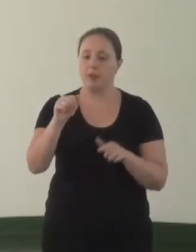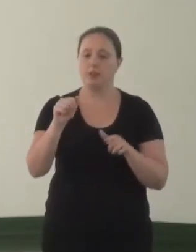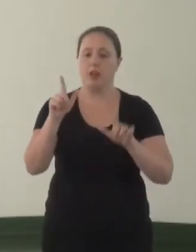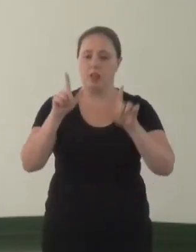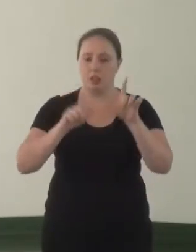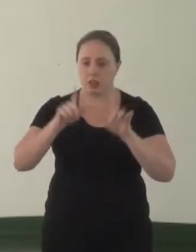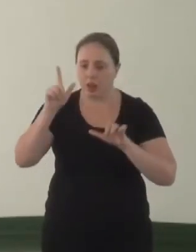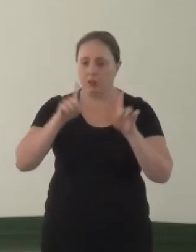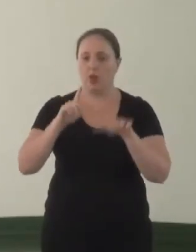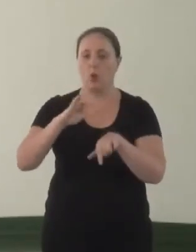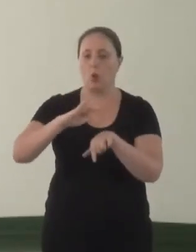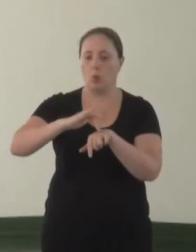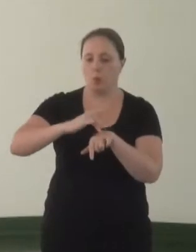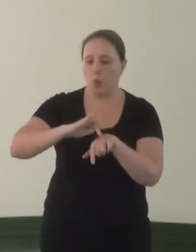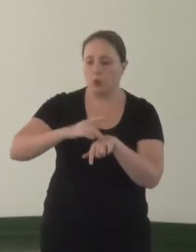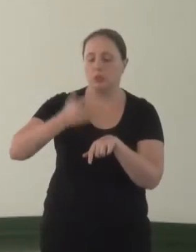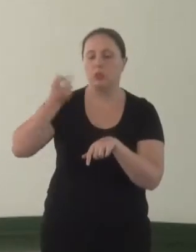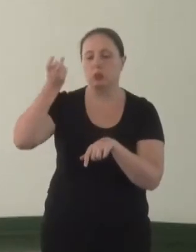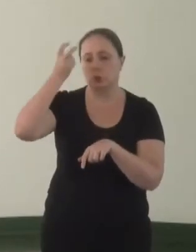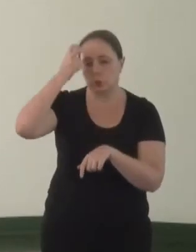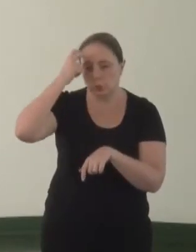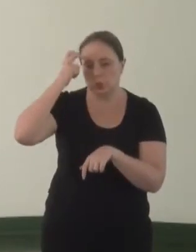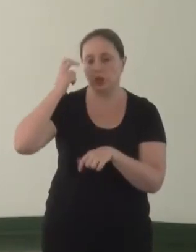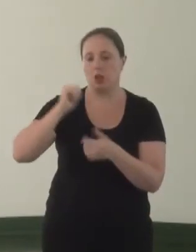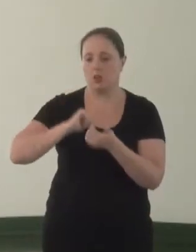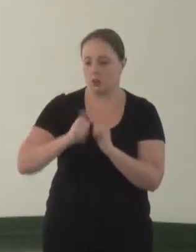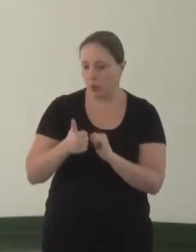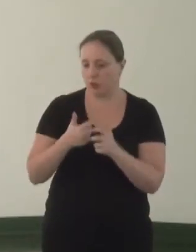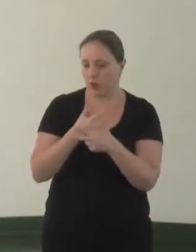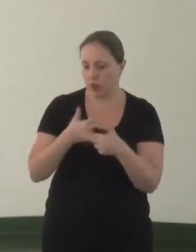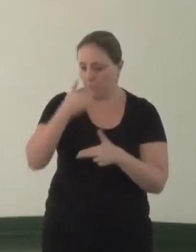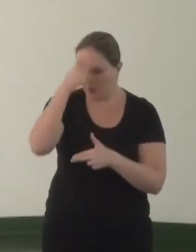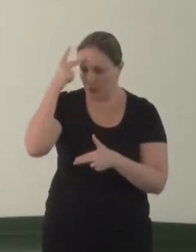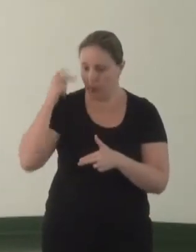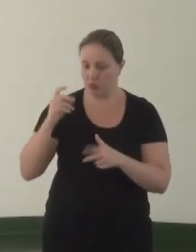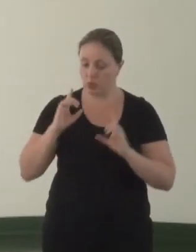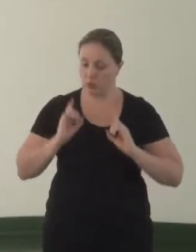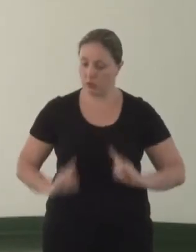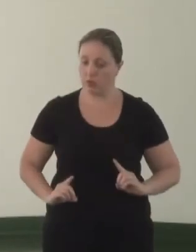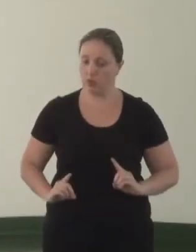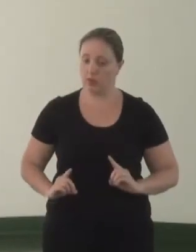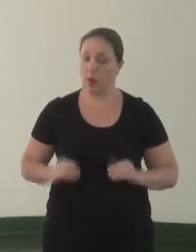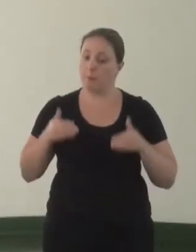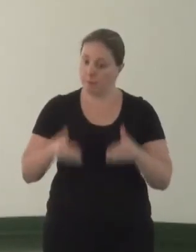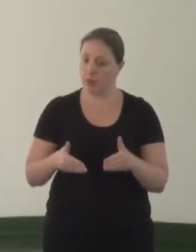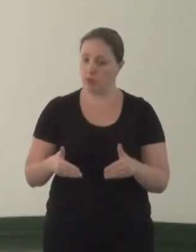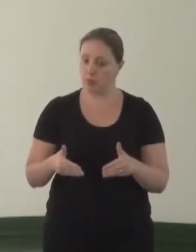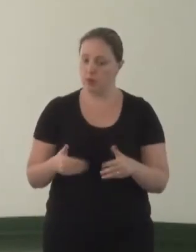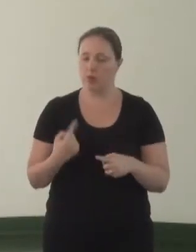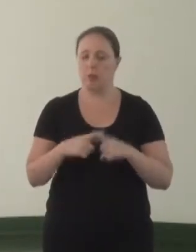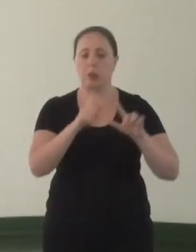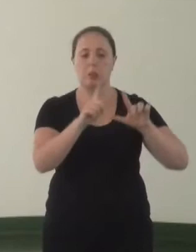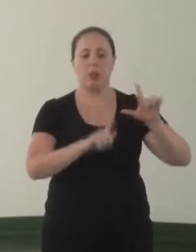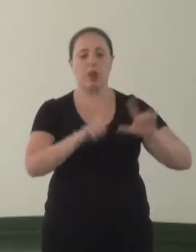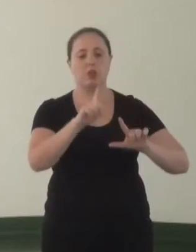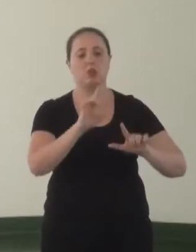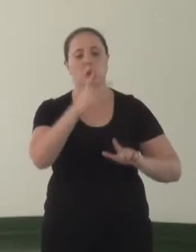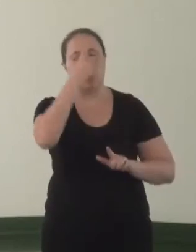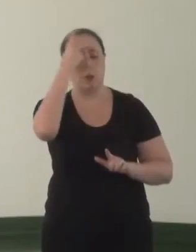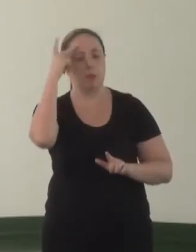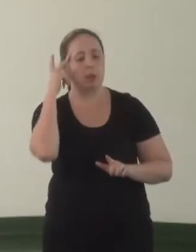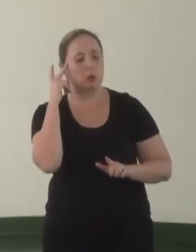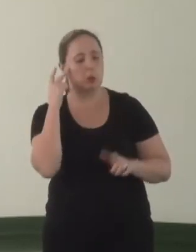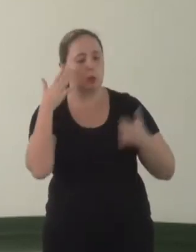como jornalismo, moda, cultura, esporte e entretenimento. Então, a gente vê a mídia, né? Coloca todo mundo, sempre